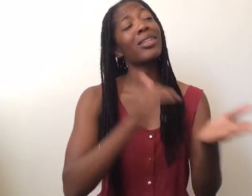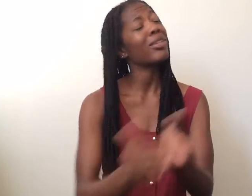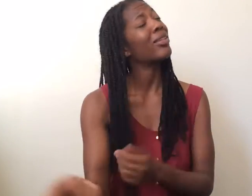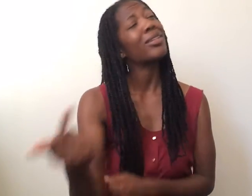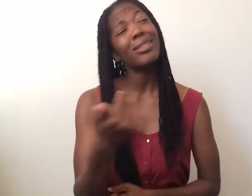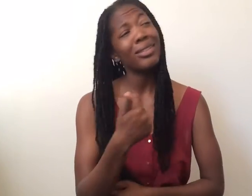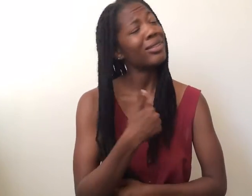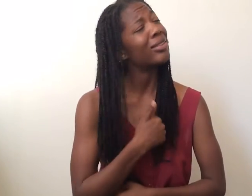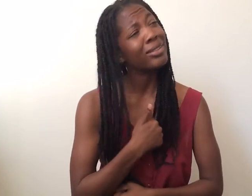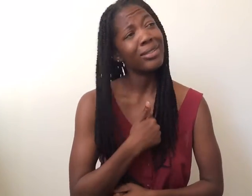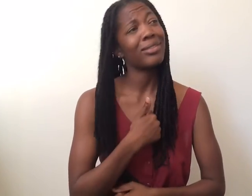Perdóname